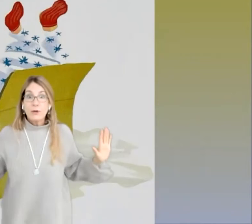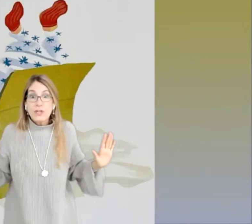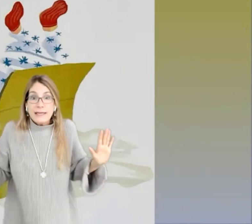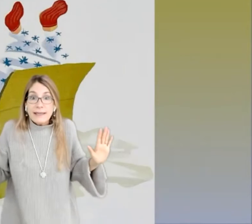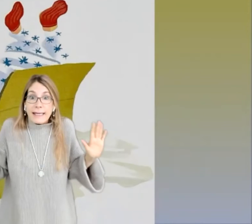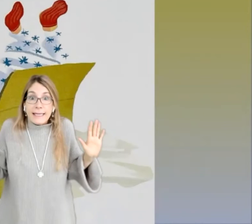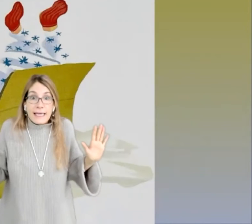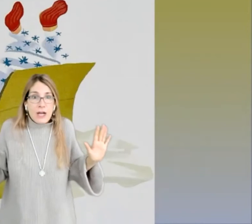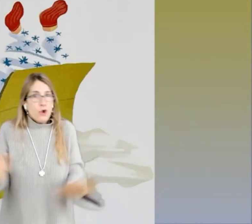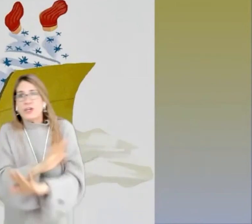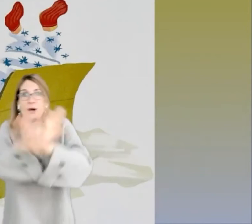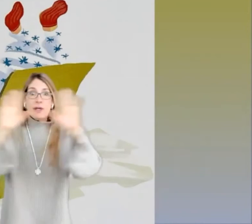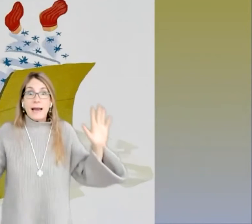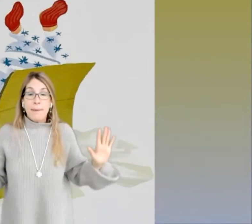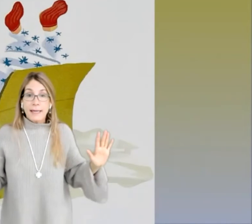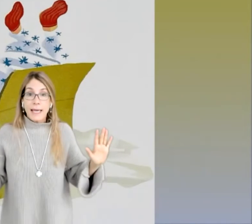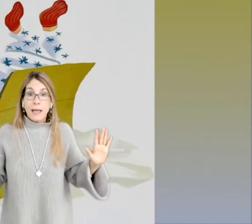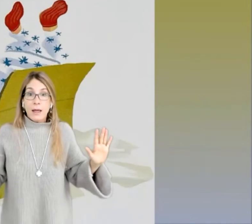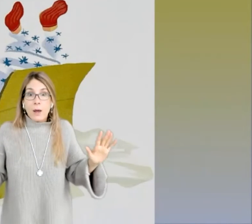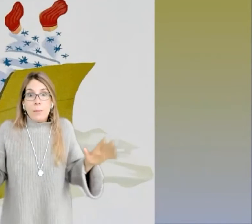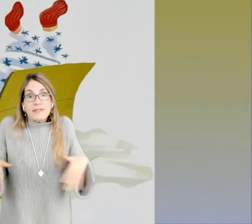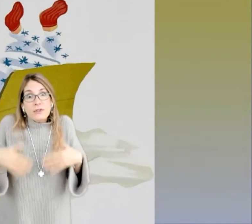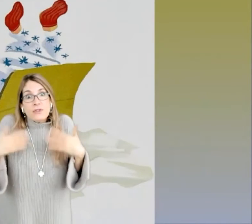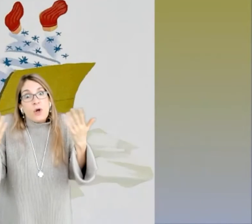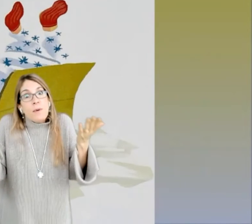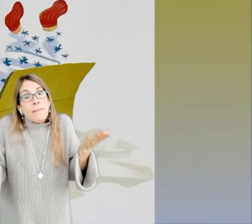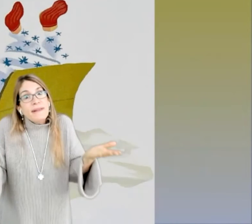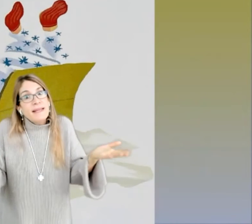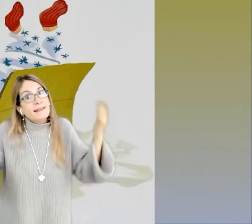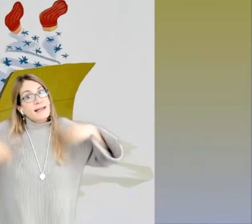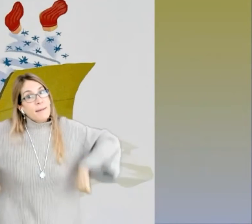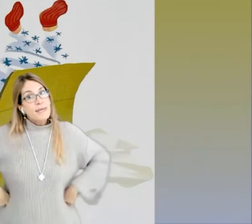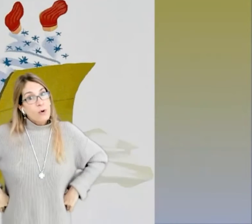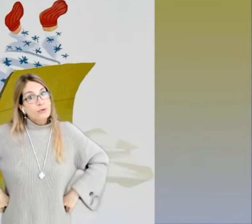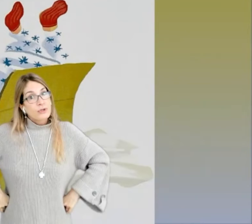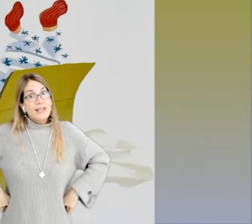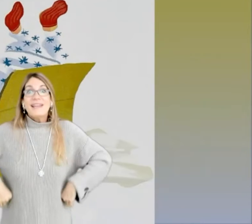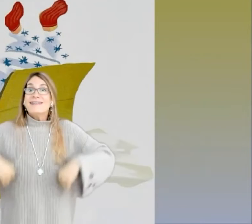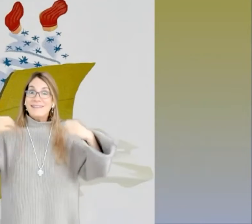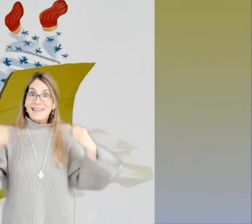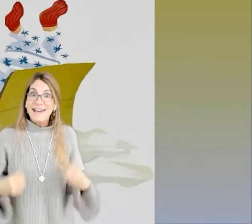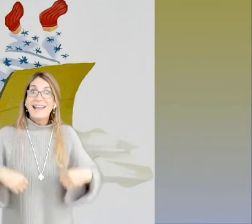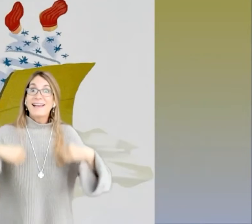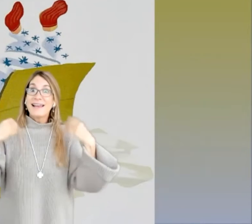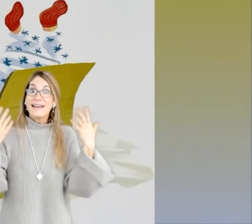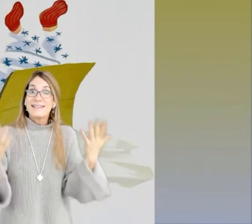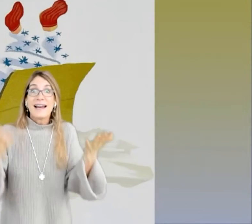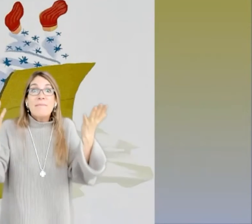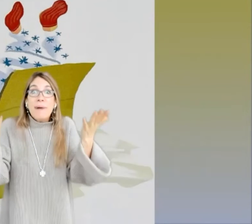quiero salir de aquí, no quiero ir al parque, pues entonces ¿cómo va a aprender a tener amigos? Tiene que regresar al